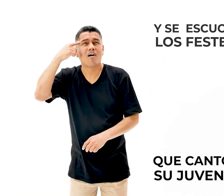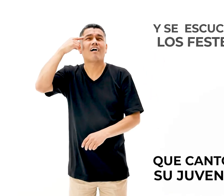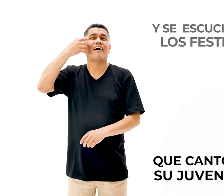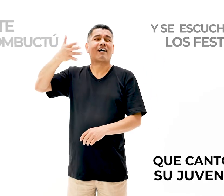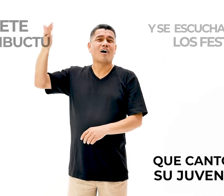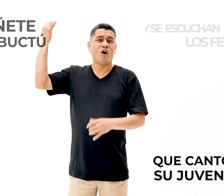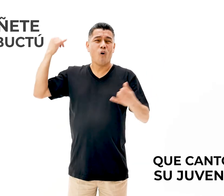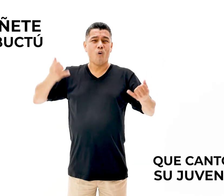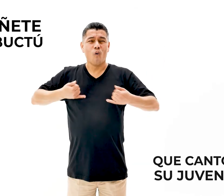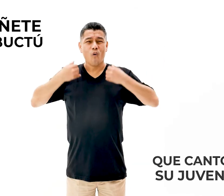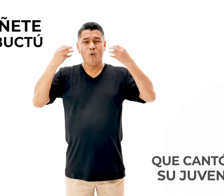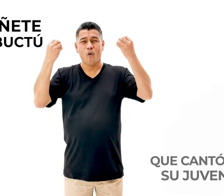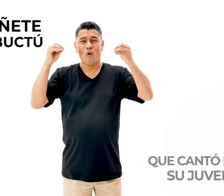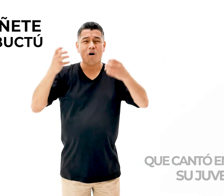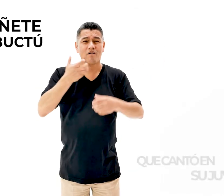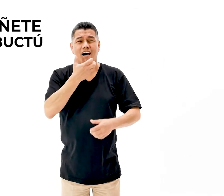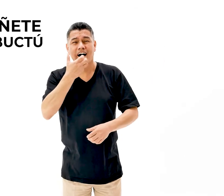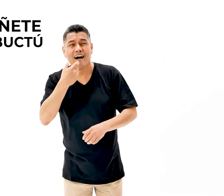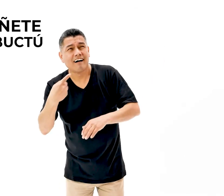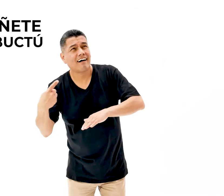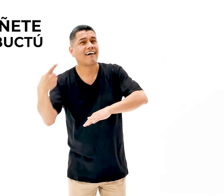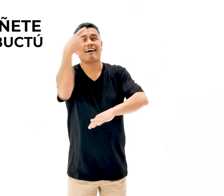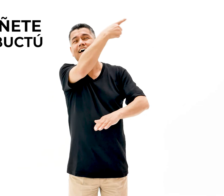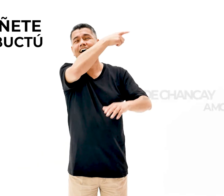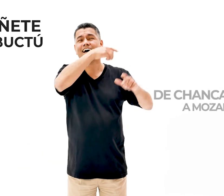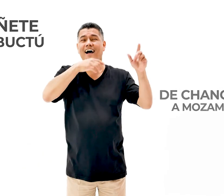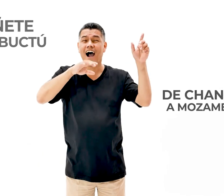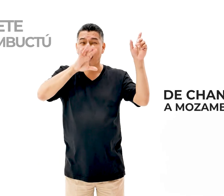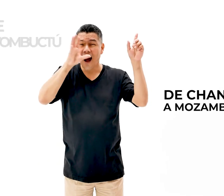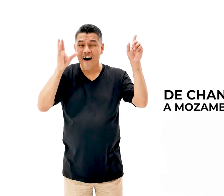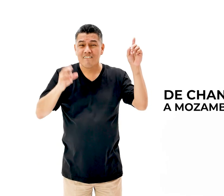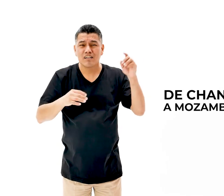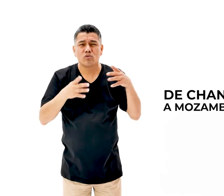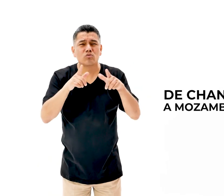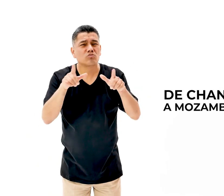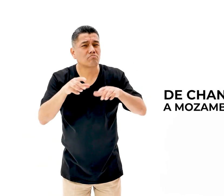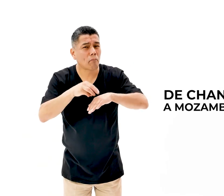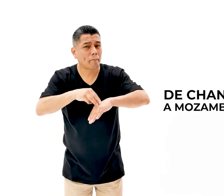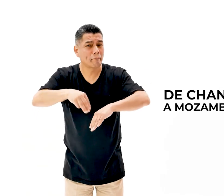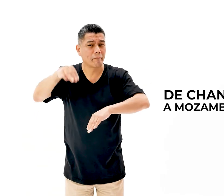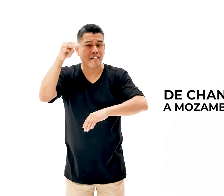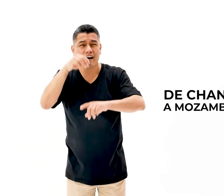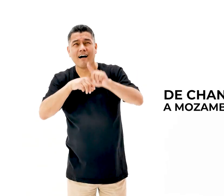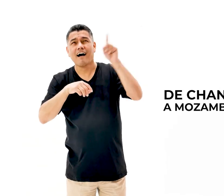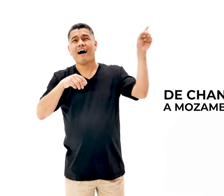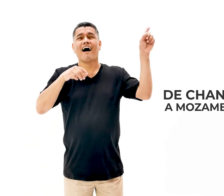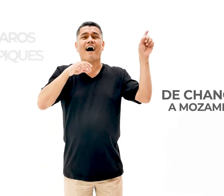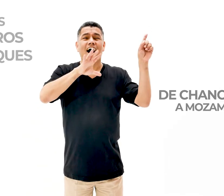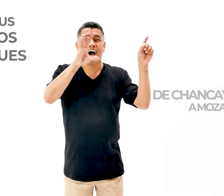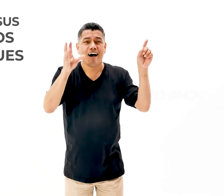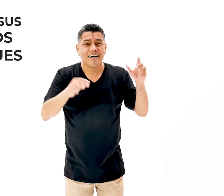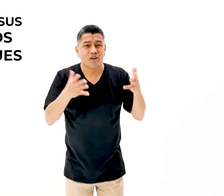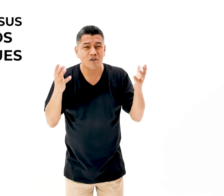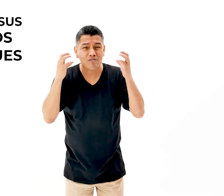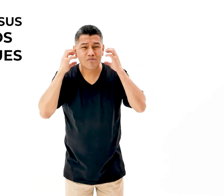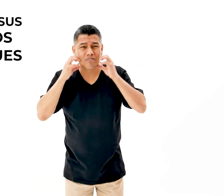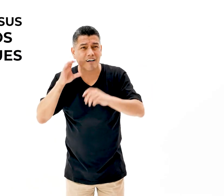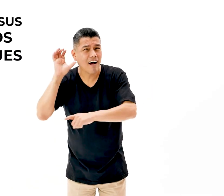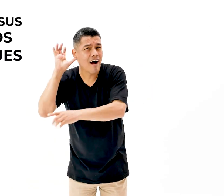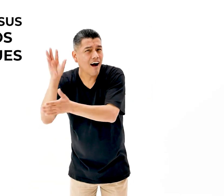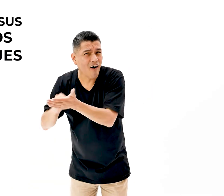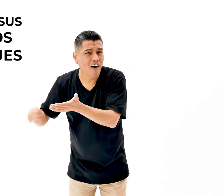De Cañete a Tombuctú, de Chancaya a Mozambique, llevan sus